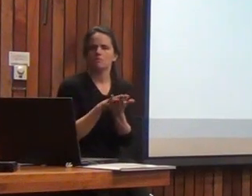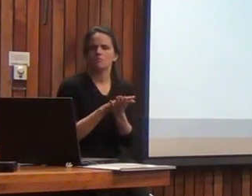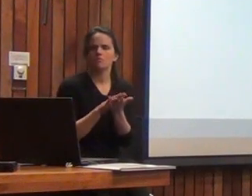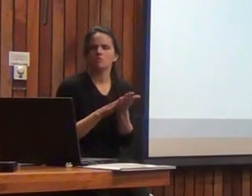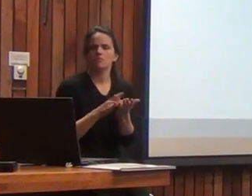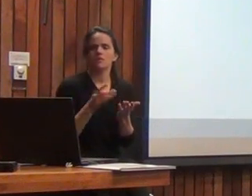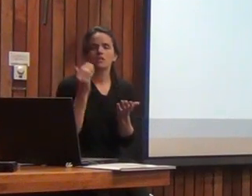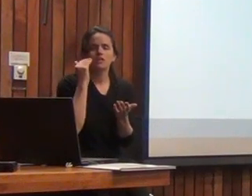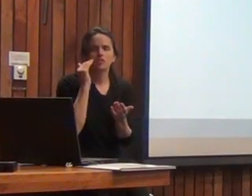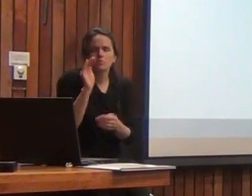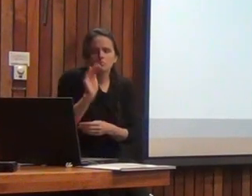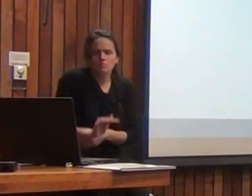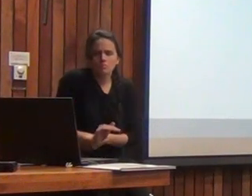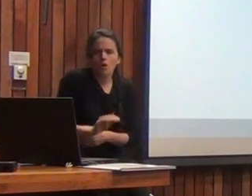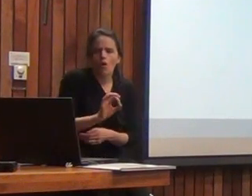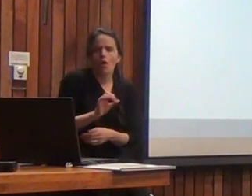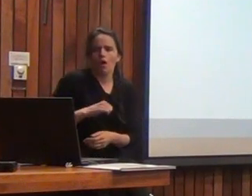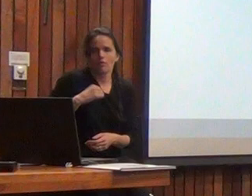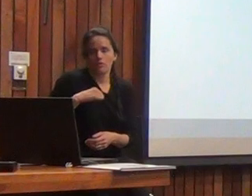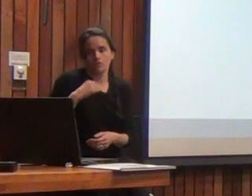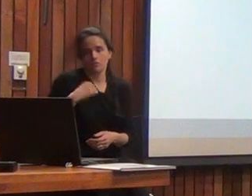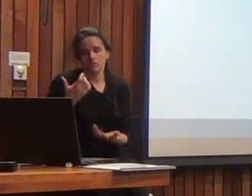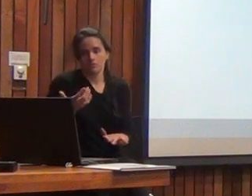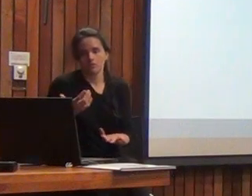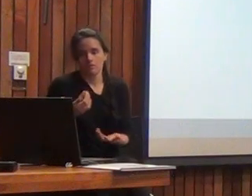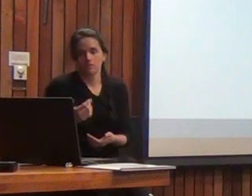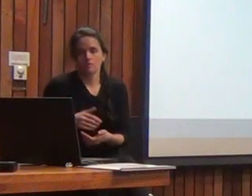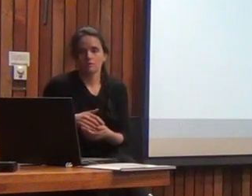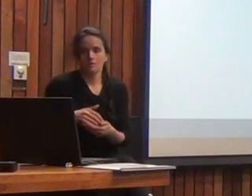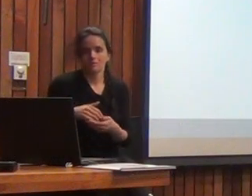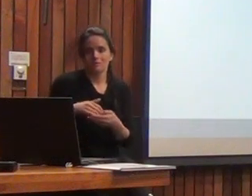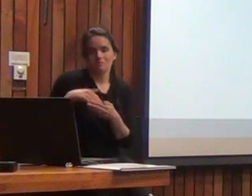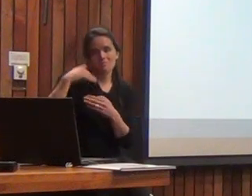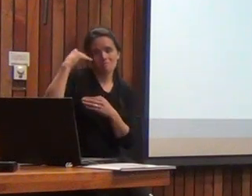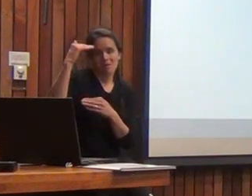aplicar a niños muy pequeñitos y adolescentes bastante bastante